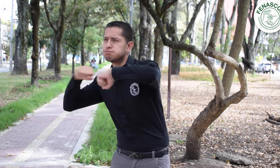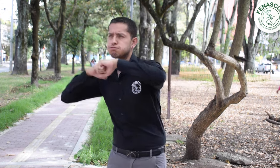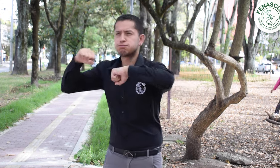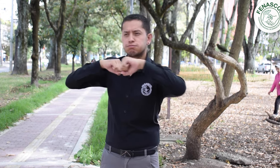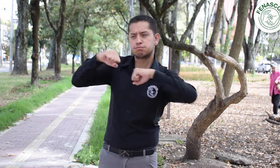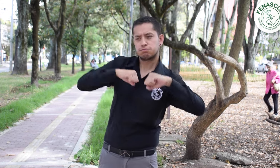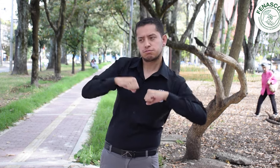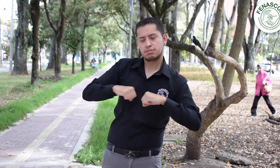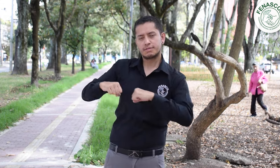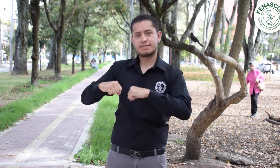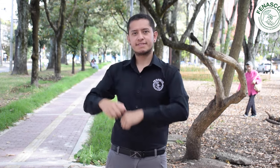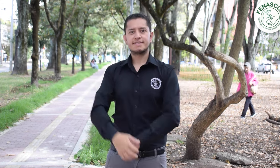una realidad.